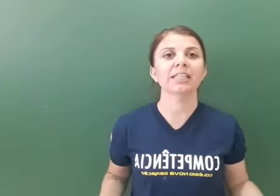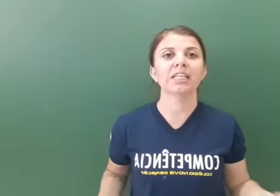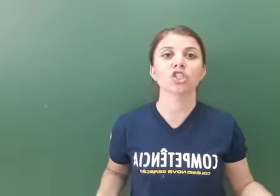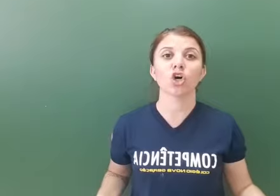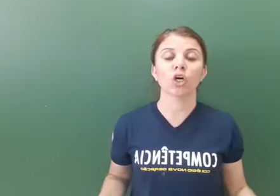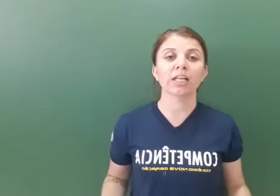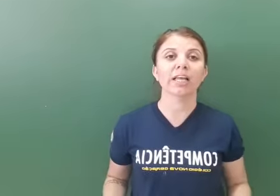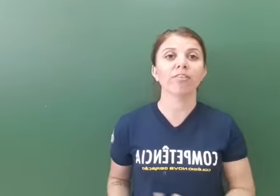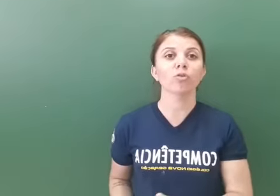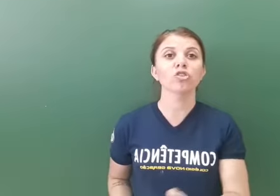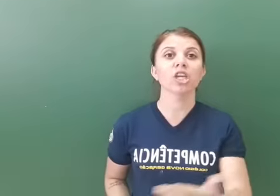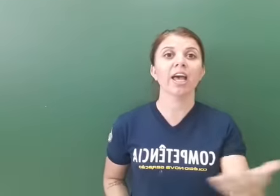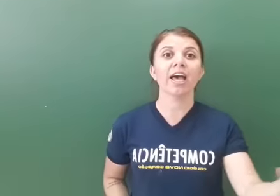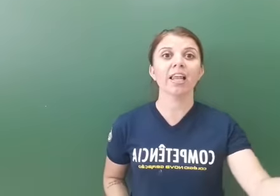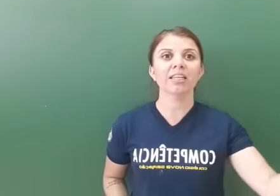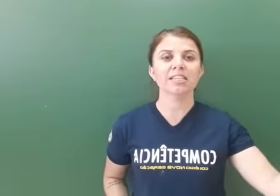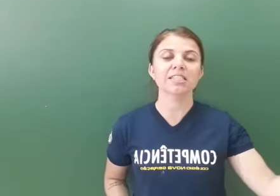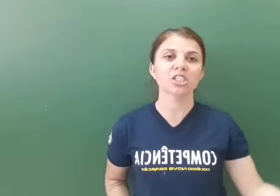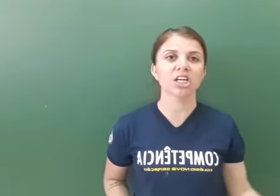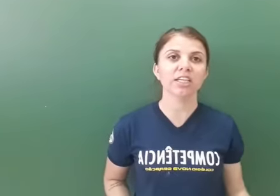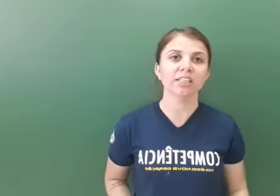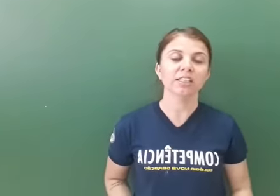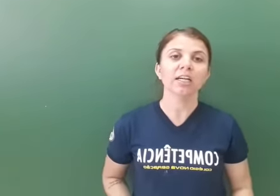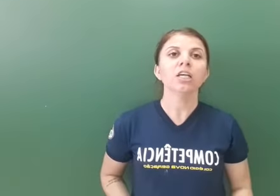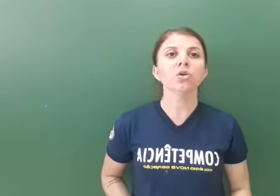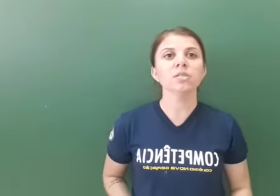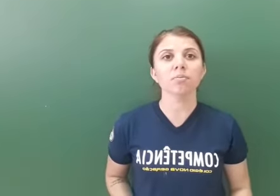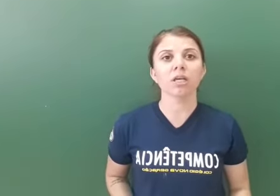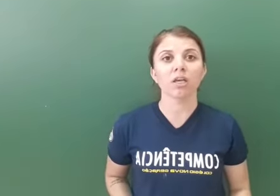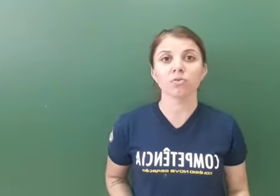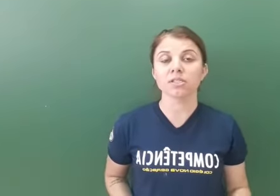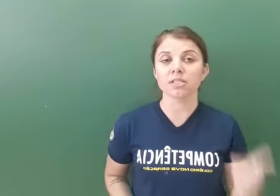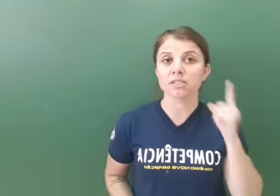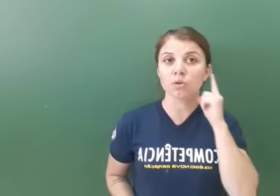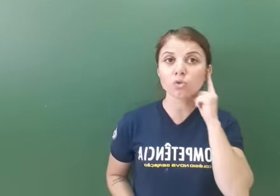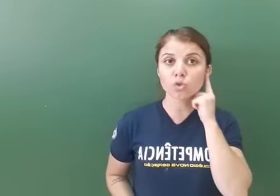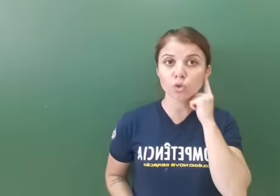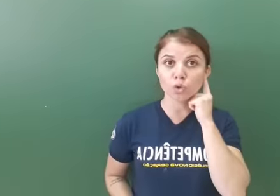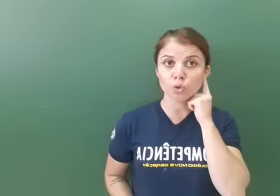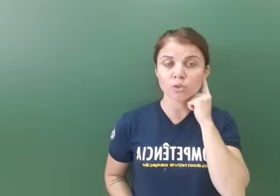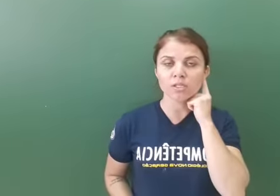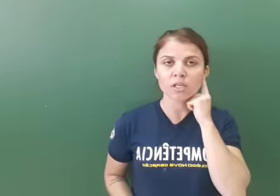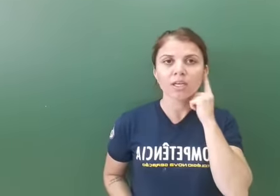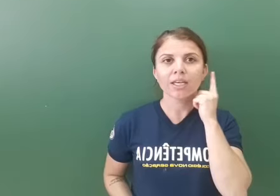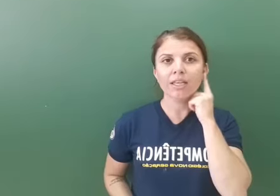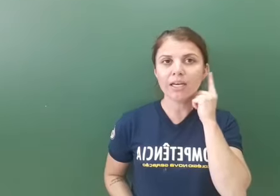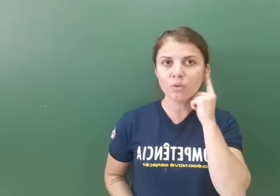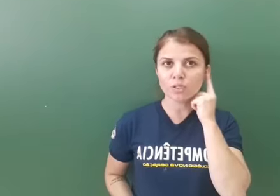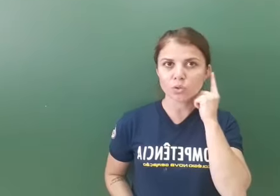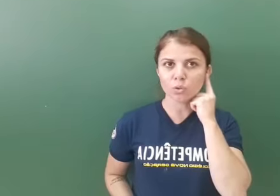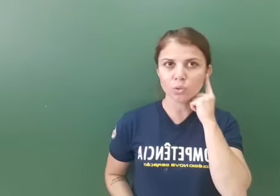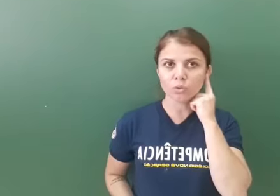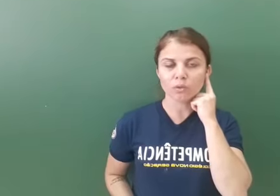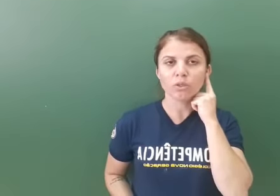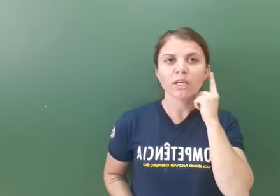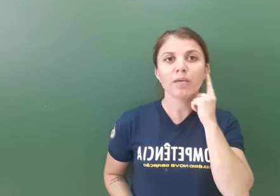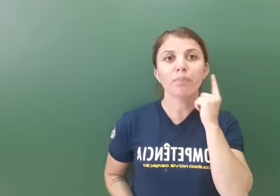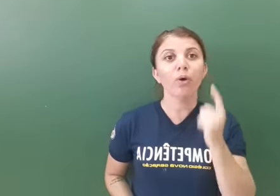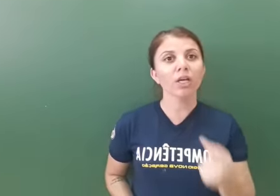cadeira de roda leva onde ela deseja ir. E os amiguinhos que são surdos, que não escutam e por